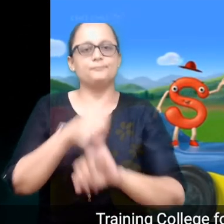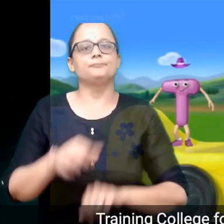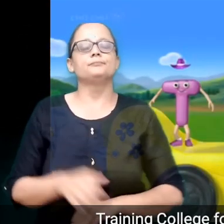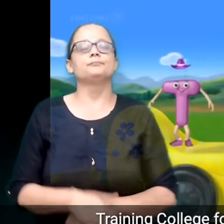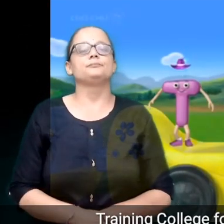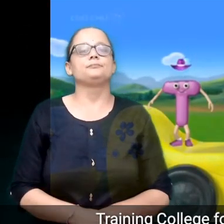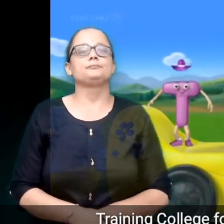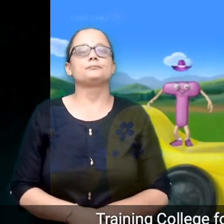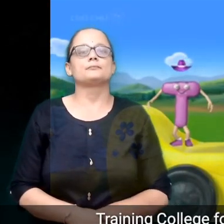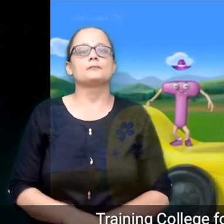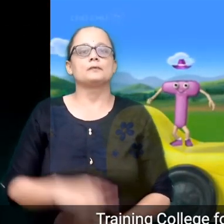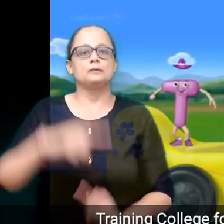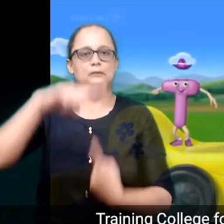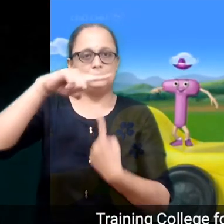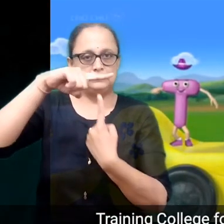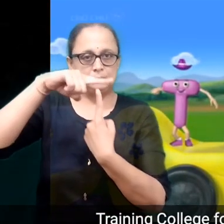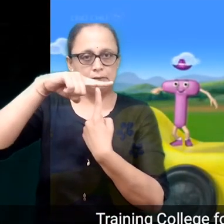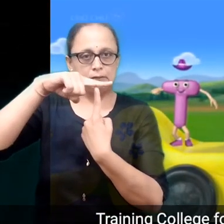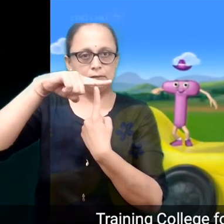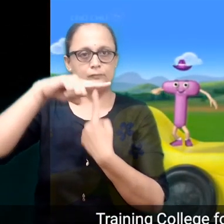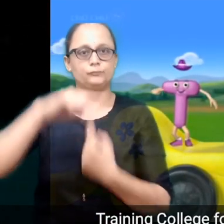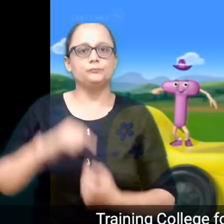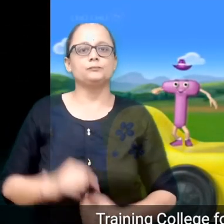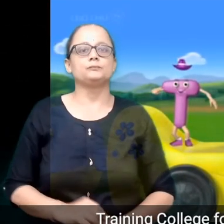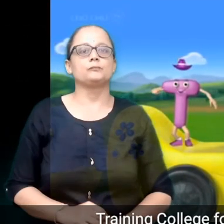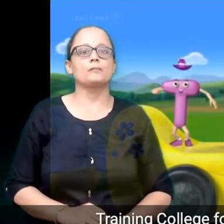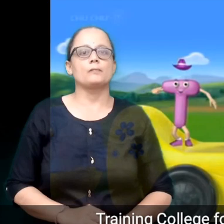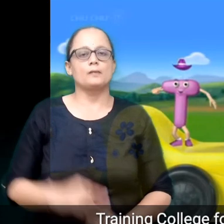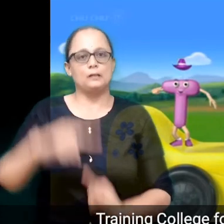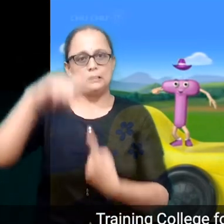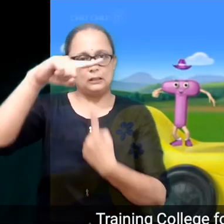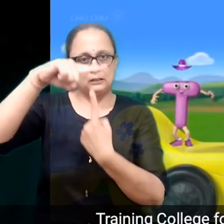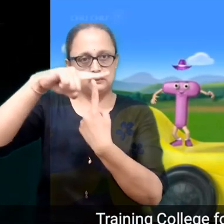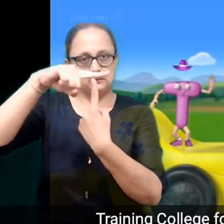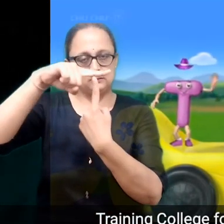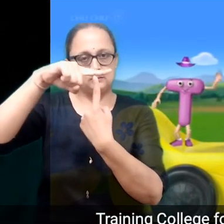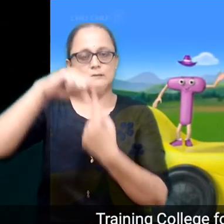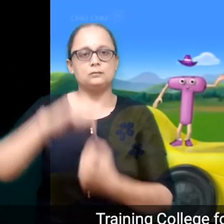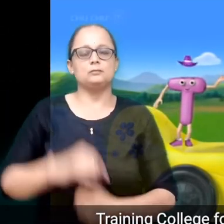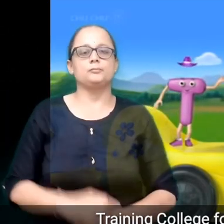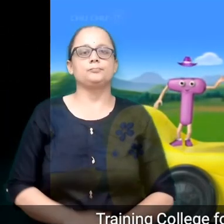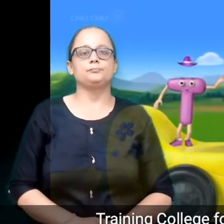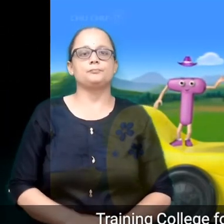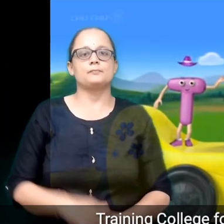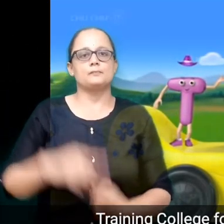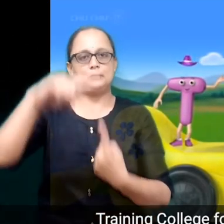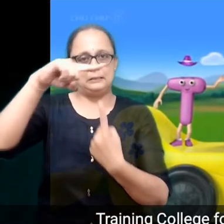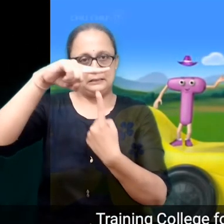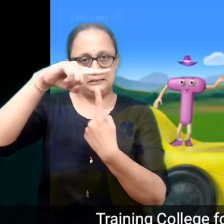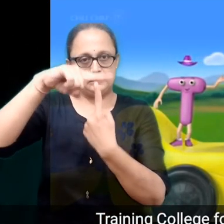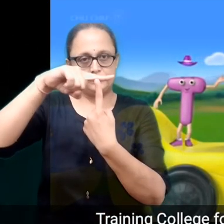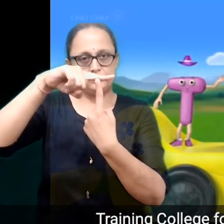X, E, P, P,